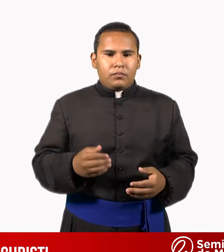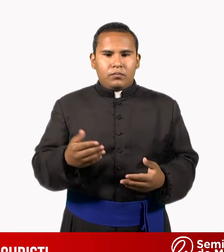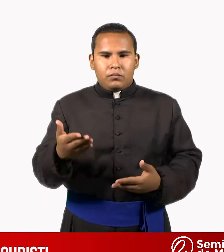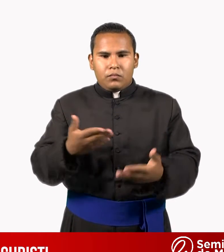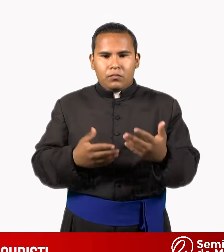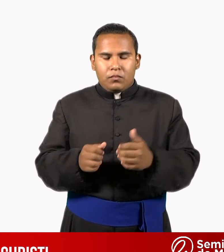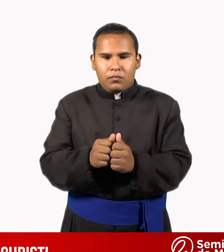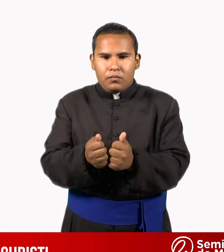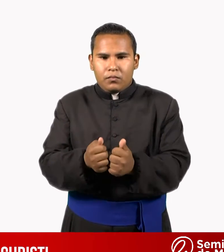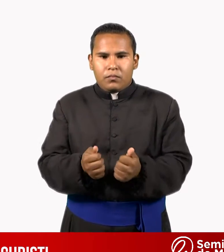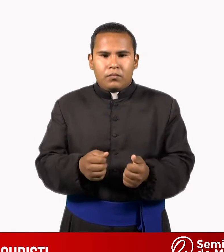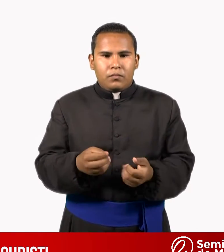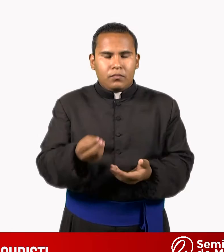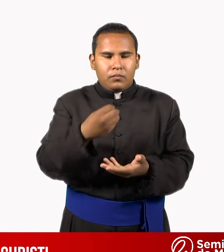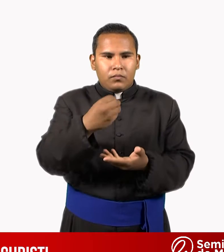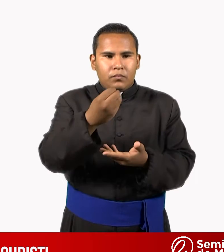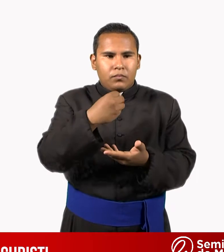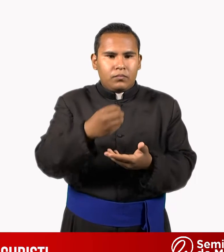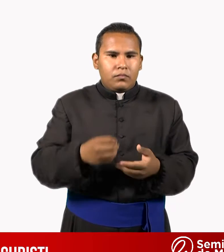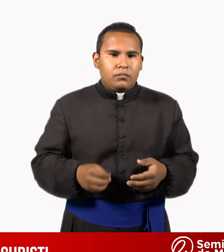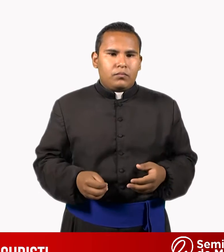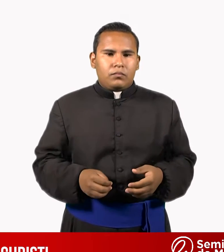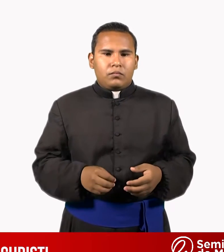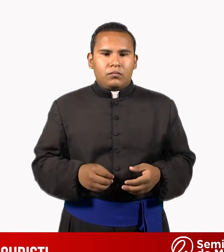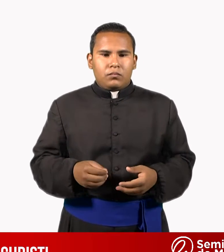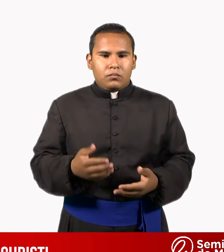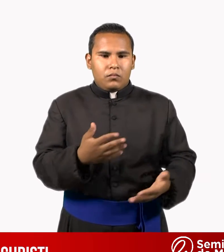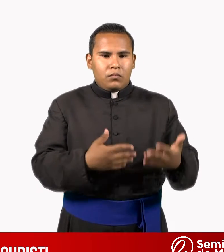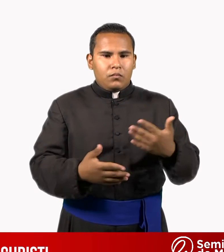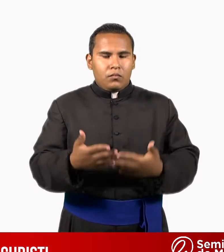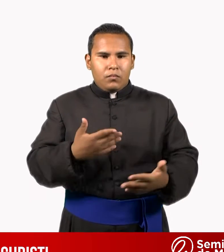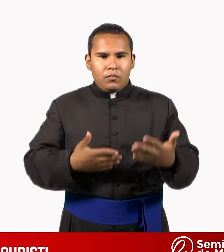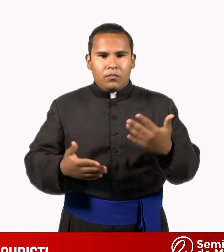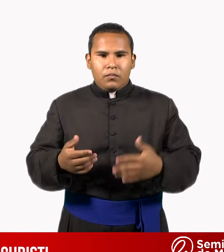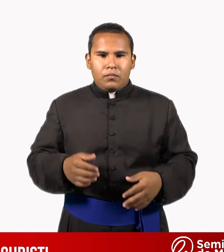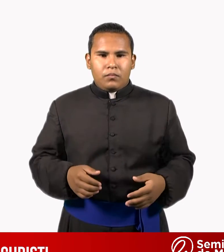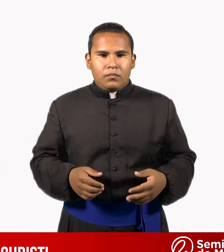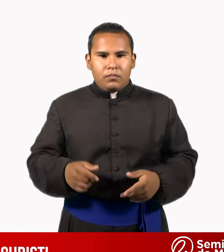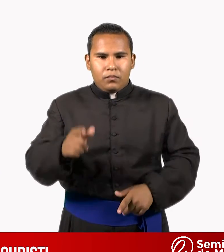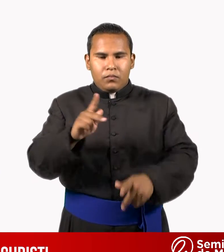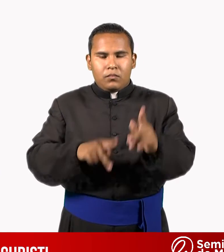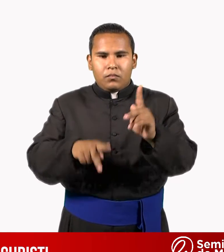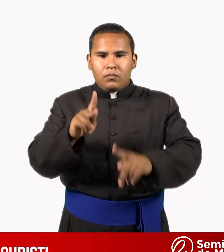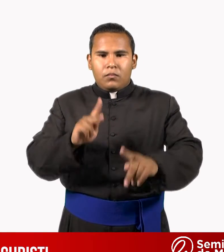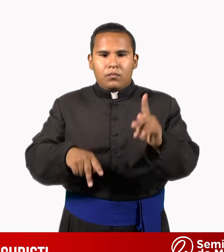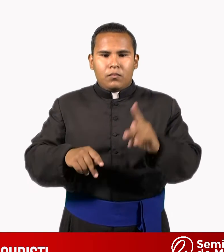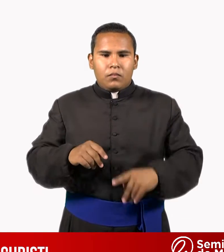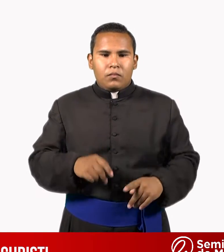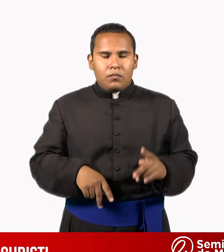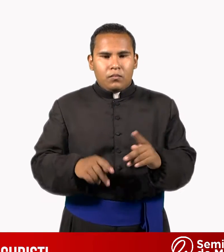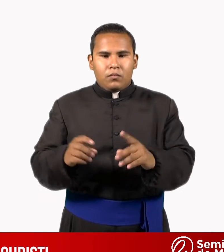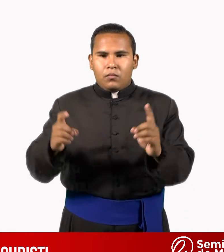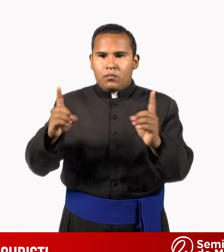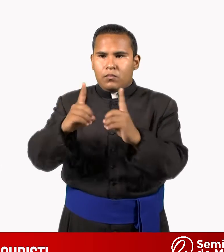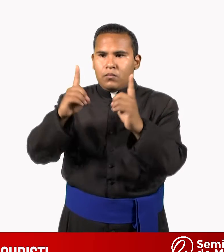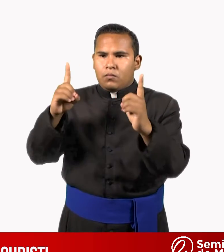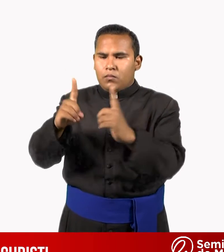pan, el alimento, se comparte a través del diálogo, a través de